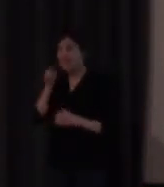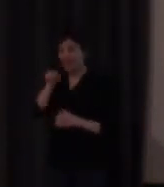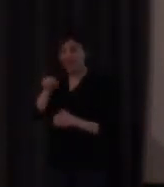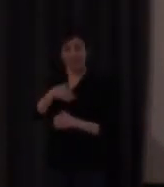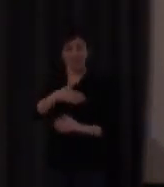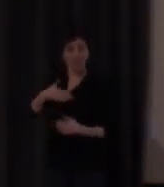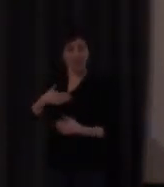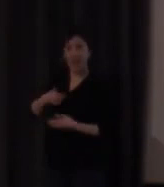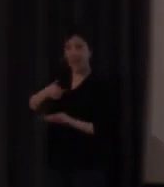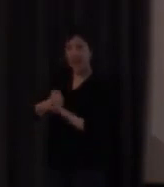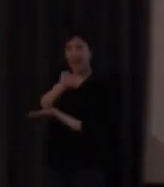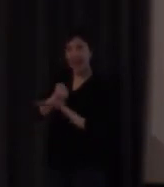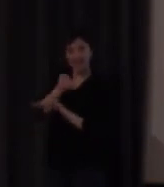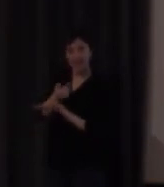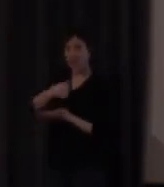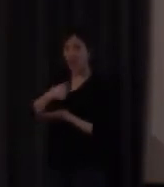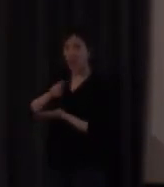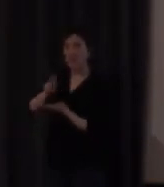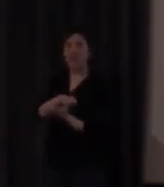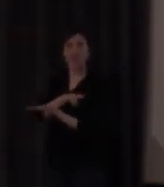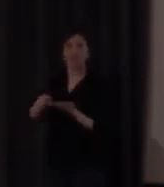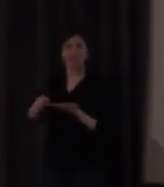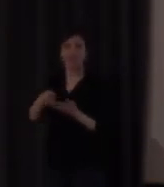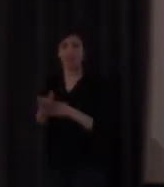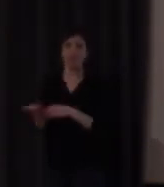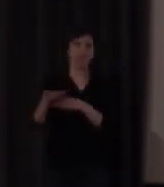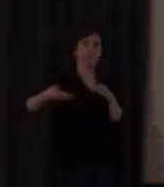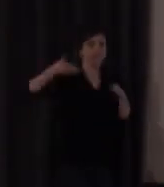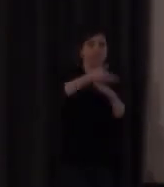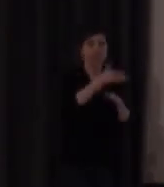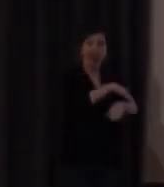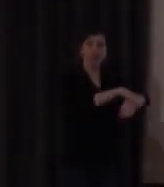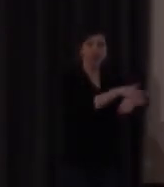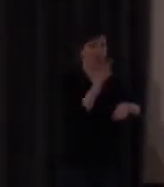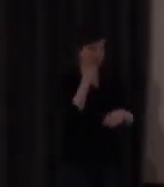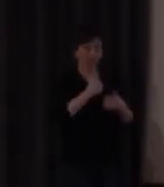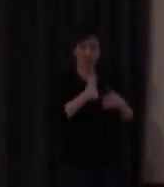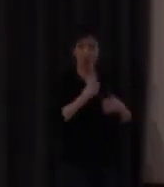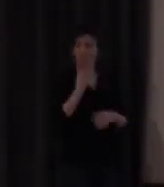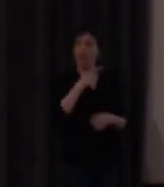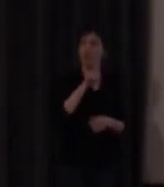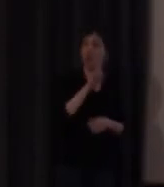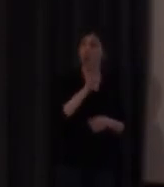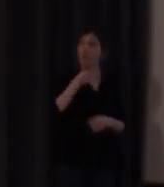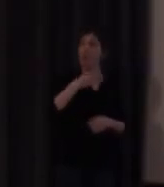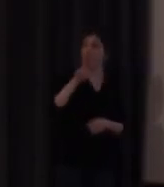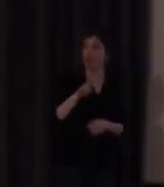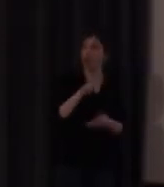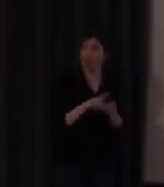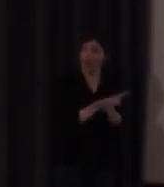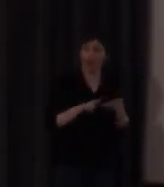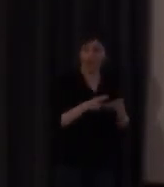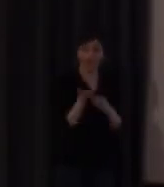administración y le dice tengo un B2 un C1 lo que requieran en esta lengua que me capacita para impartir